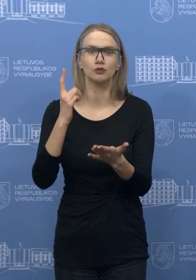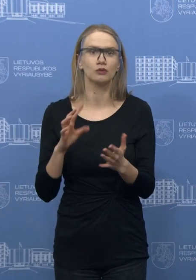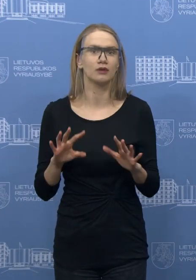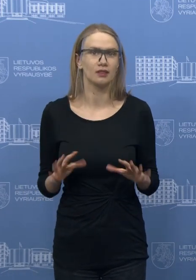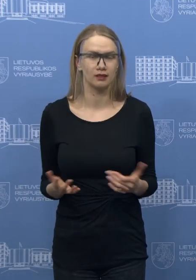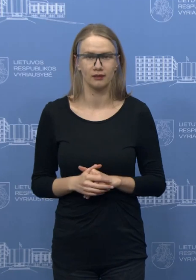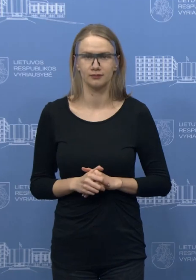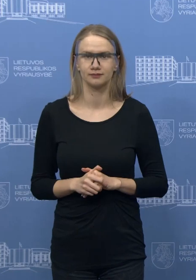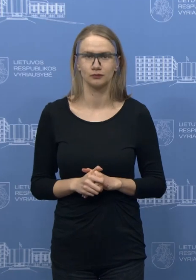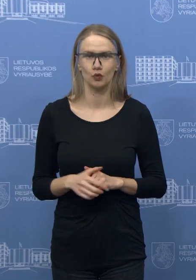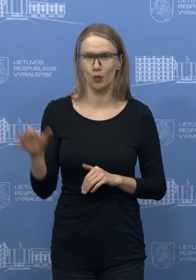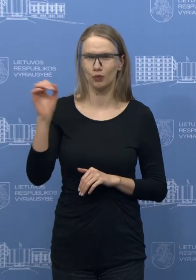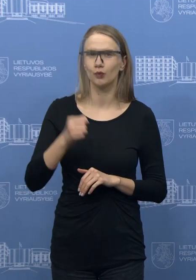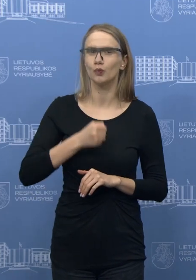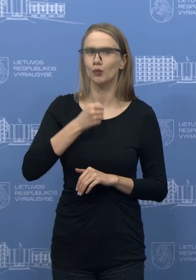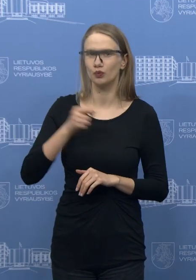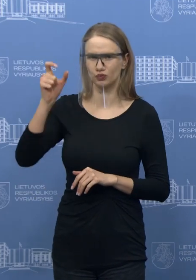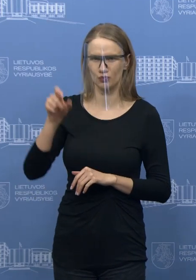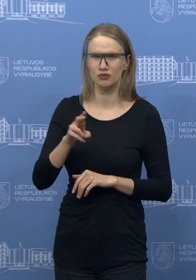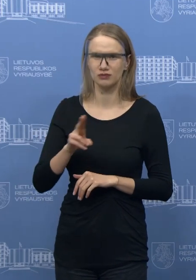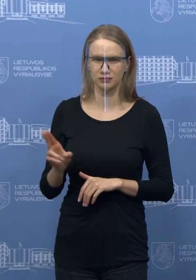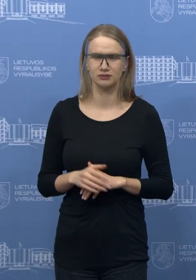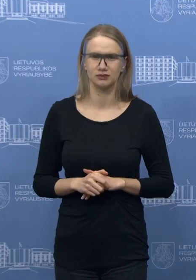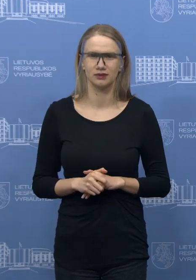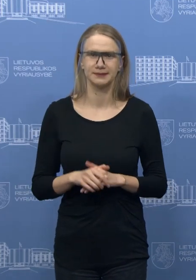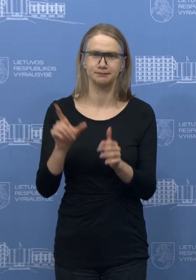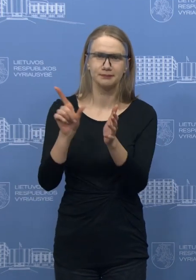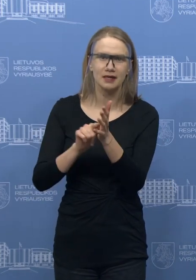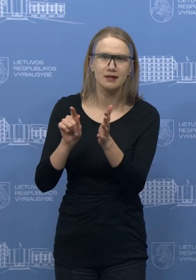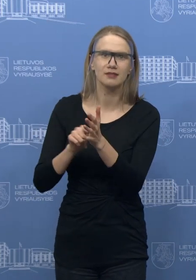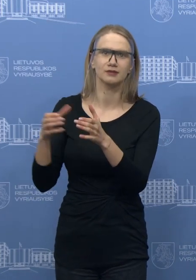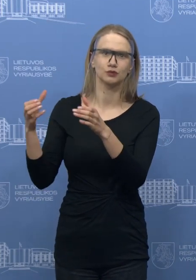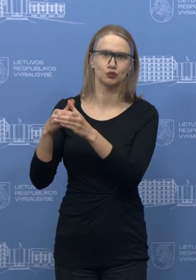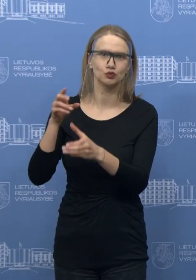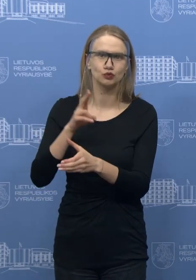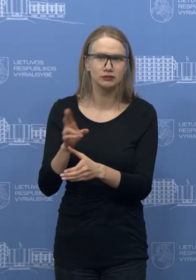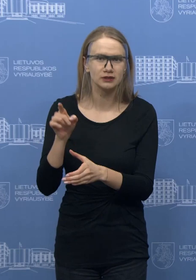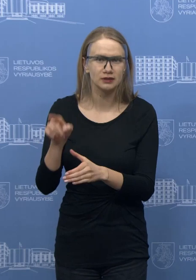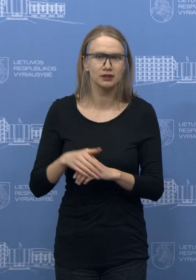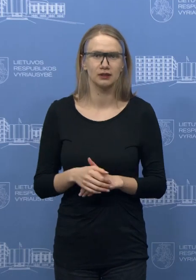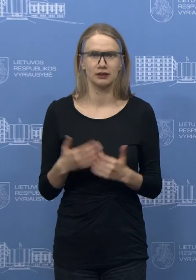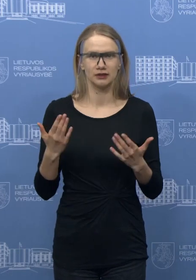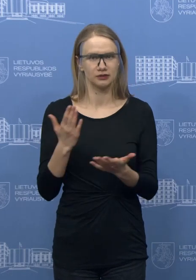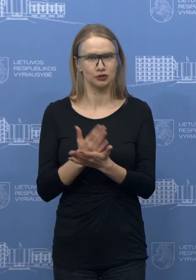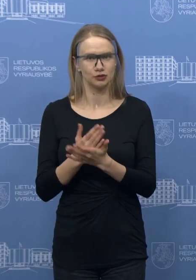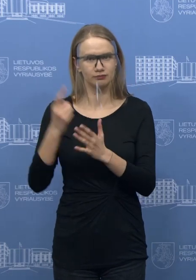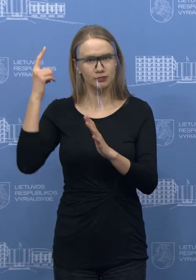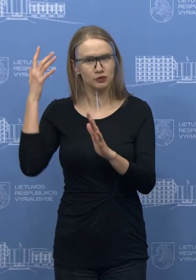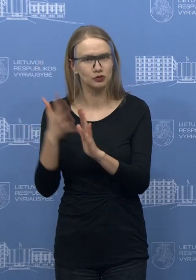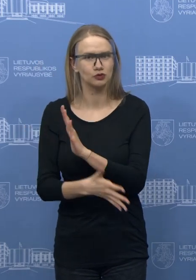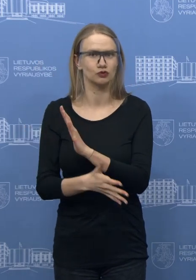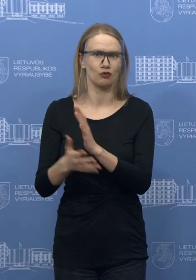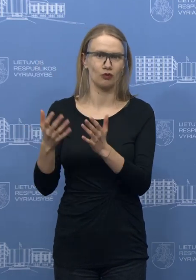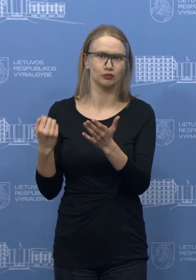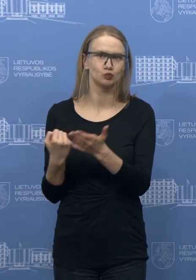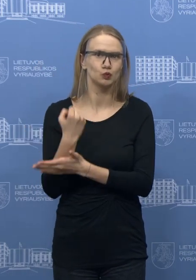seniorus, kurie taip pat patiria įvairų ir psichologinį tam tikrą spaudimą, mes